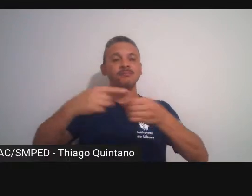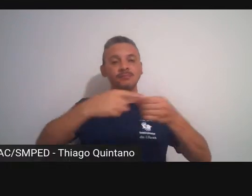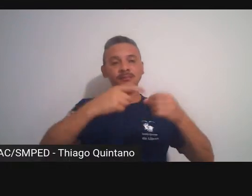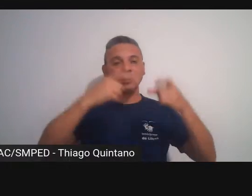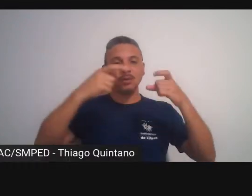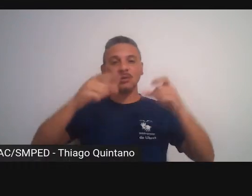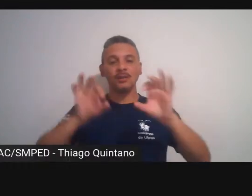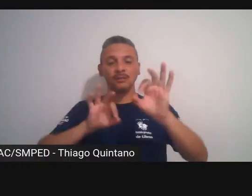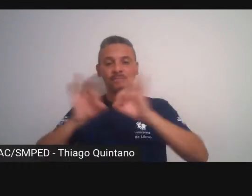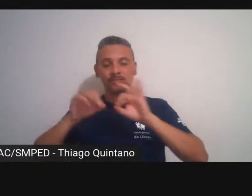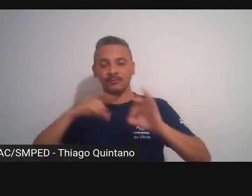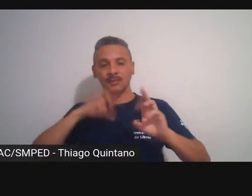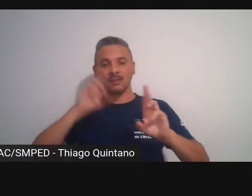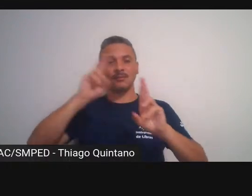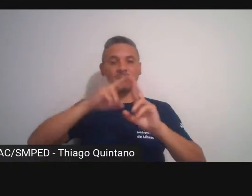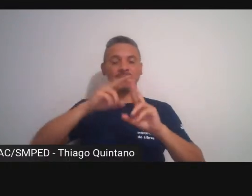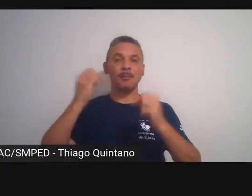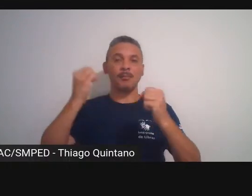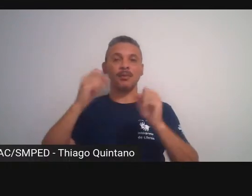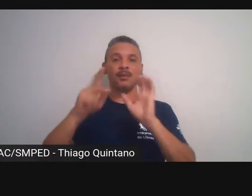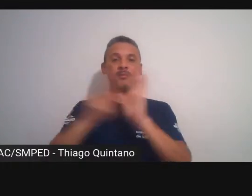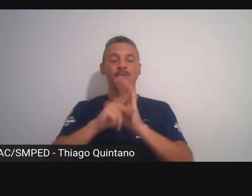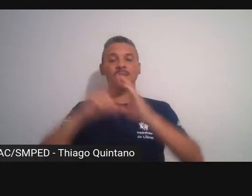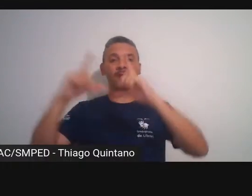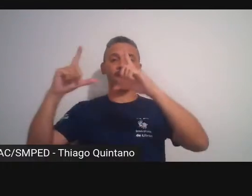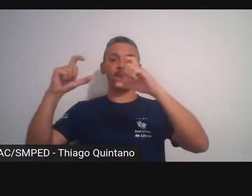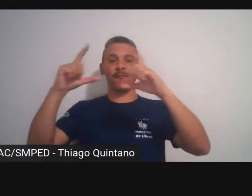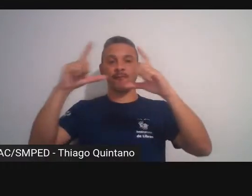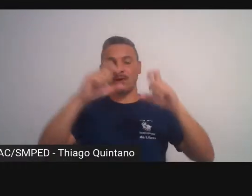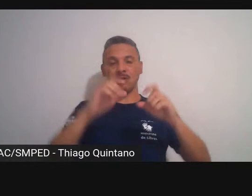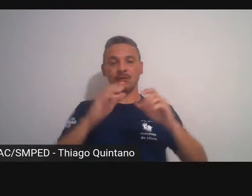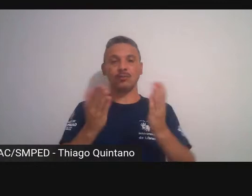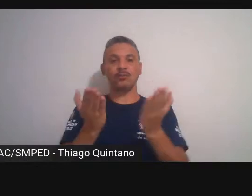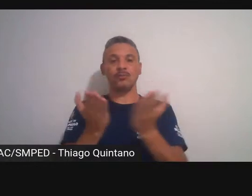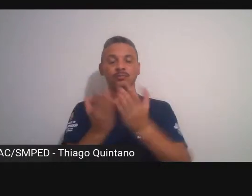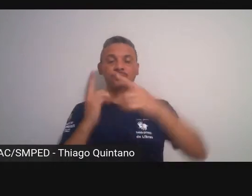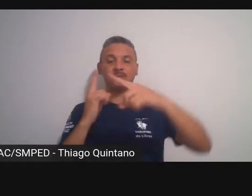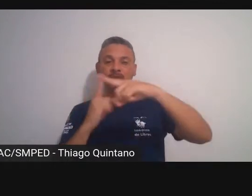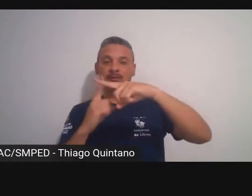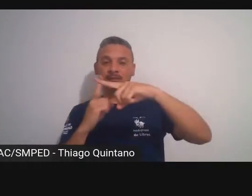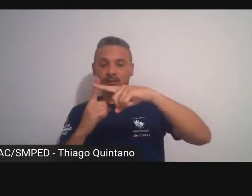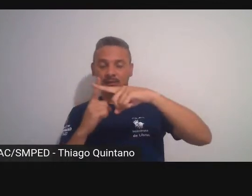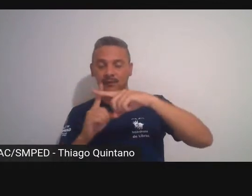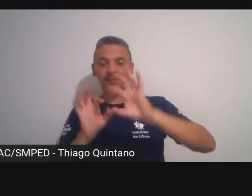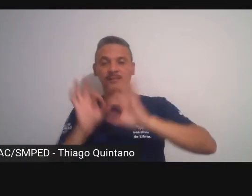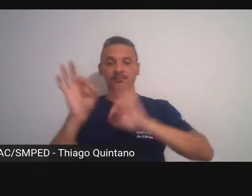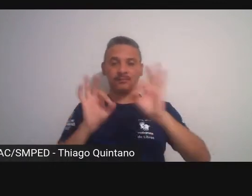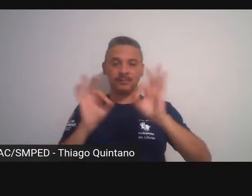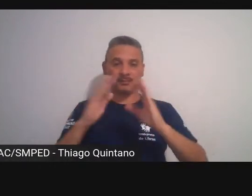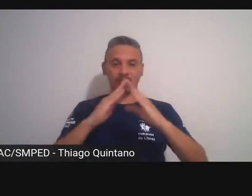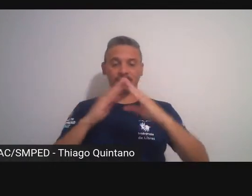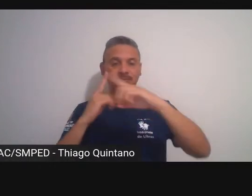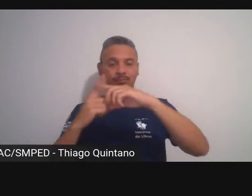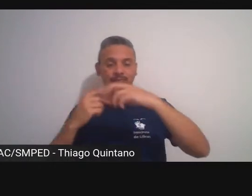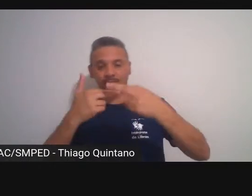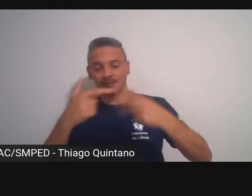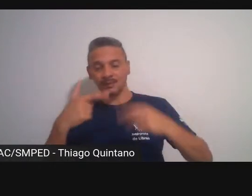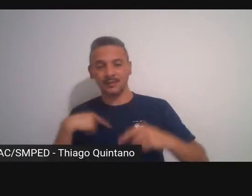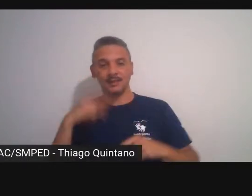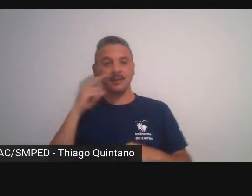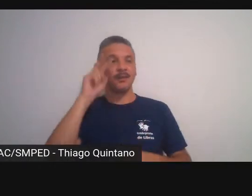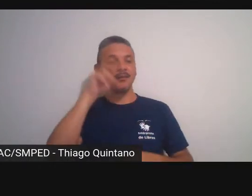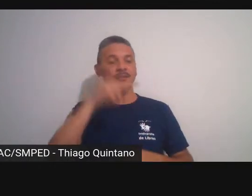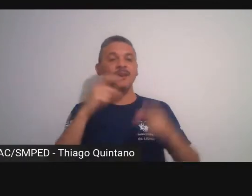poder onde eu fotografie igrejas barrocas e construções modernas eu fui cair no